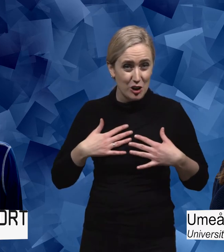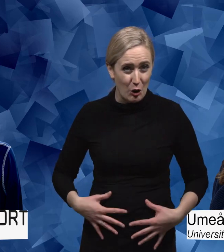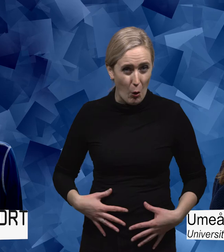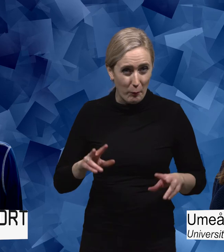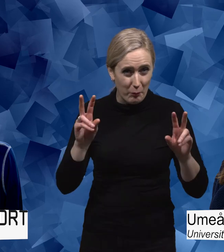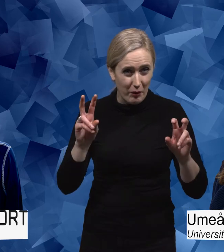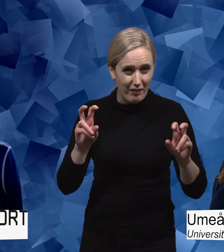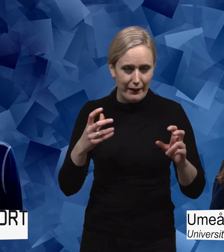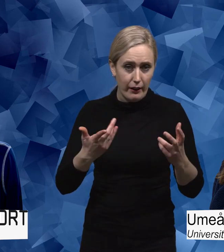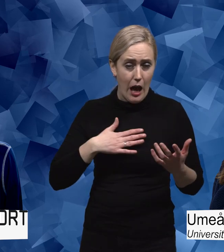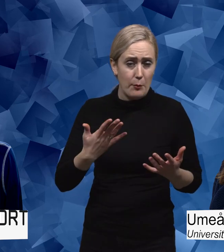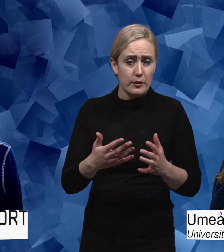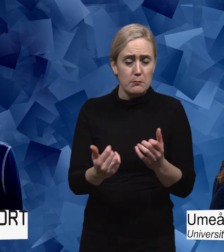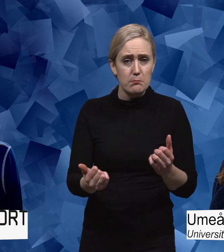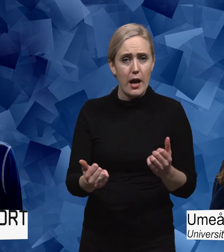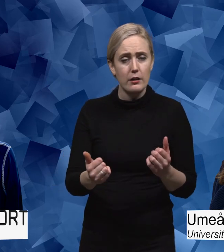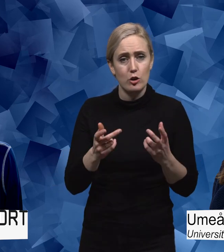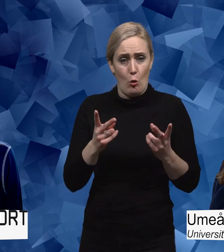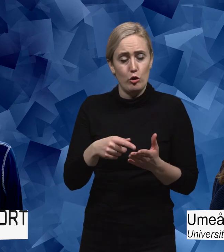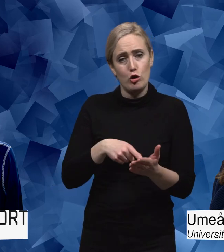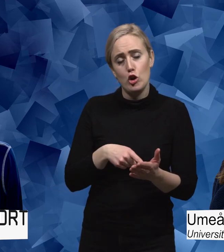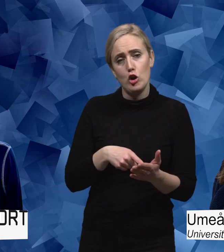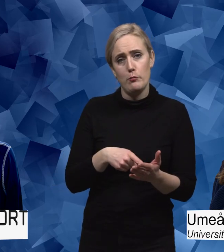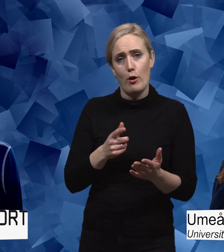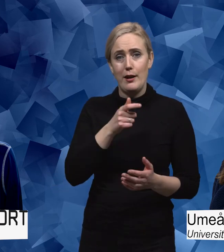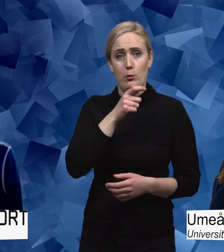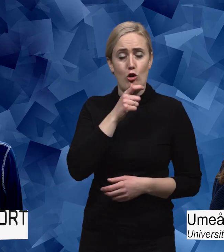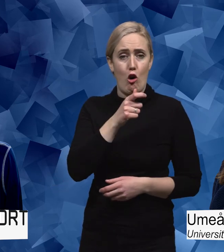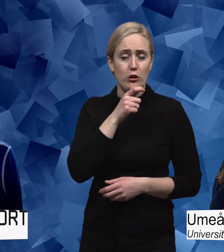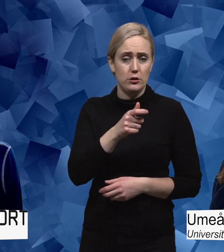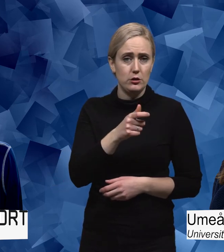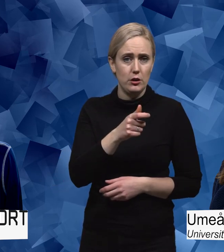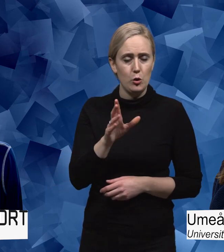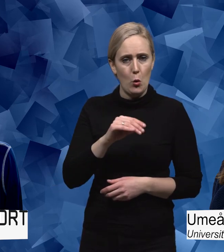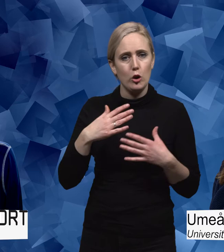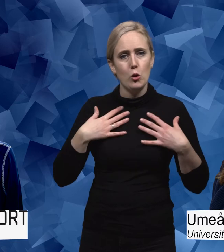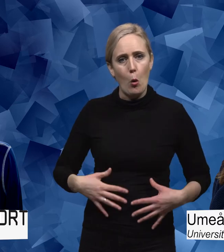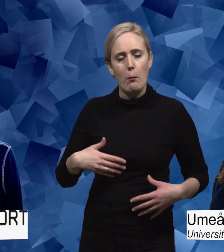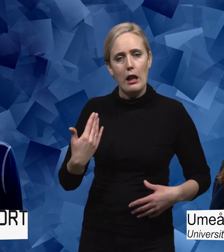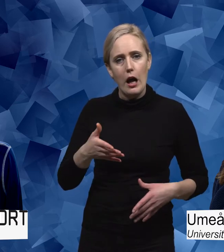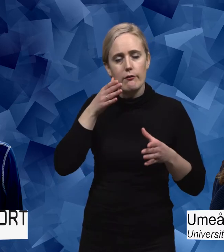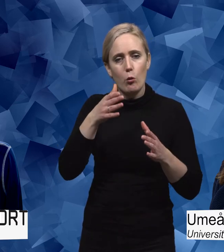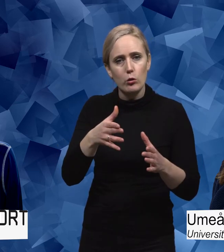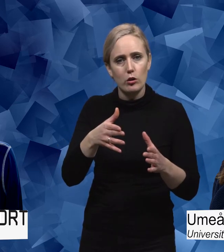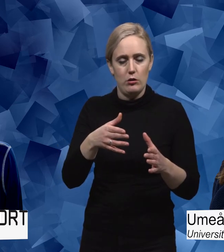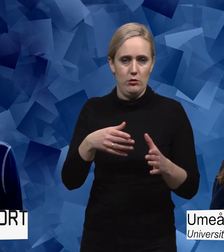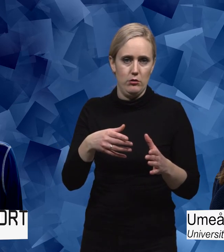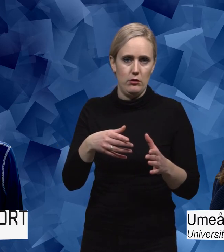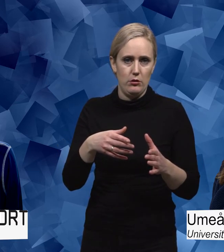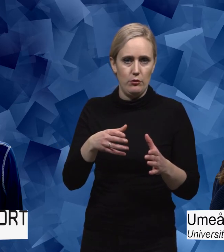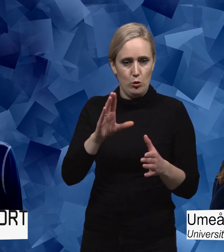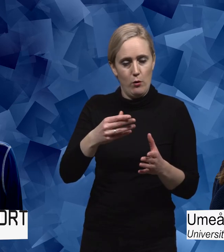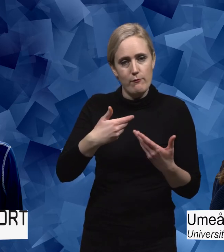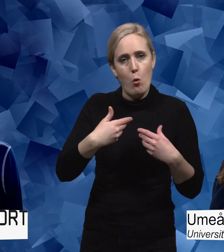låter ju väldigt vulgärt kanske, men det kan vara så att man gör sådana typer av reportage där kroppen blir i fokus, därför att man får